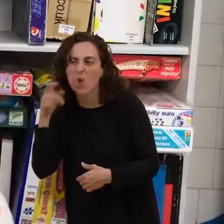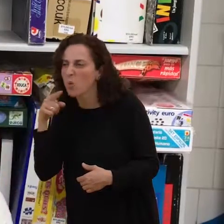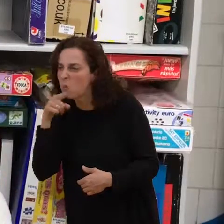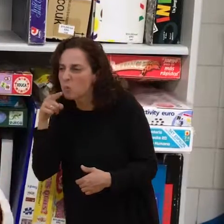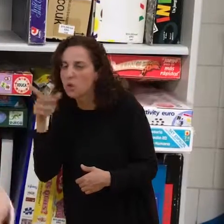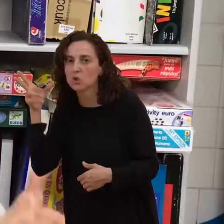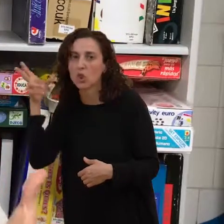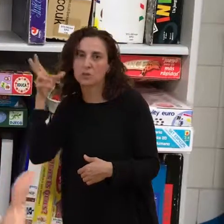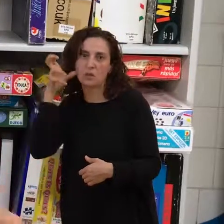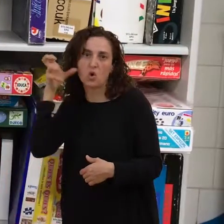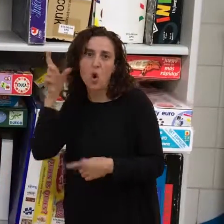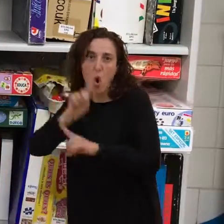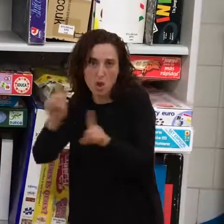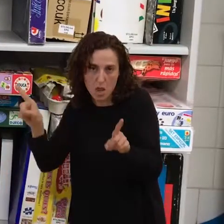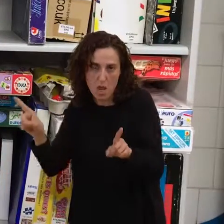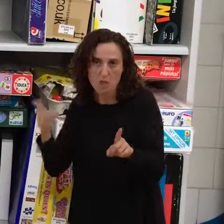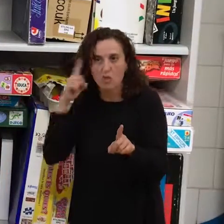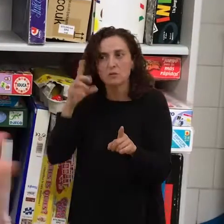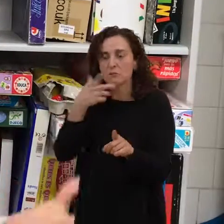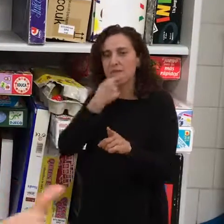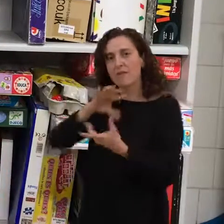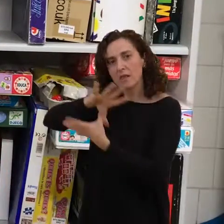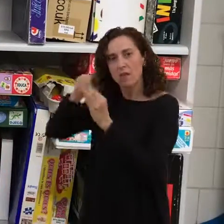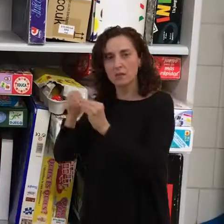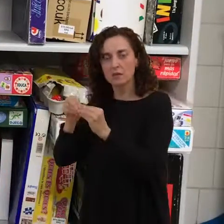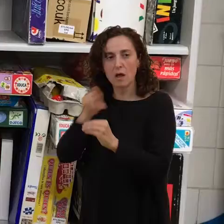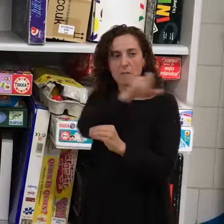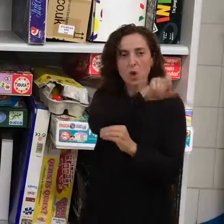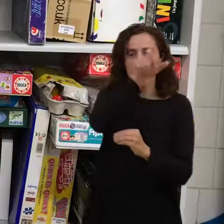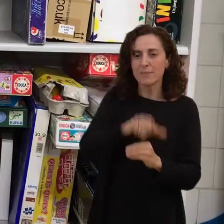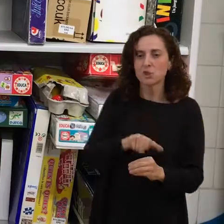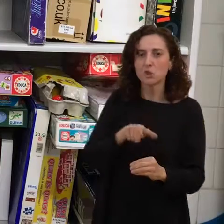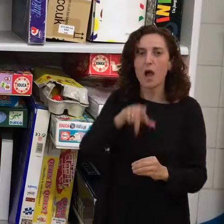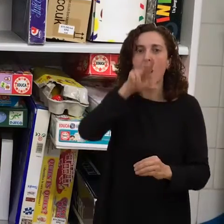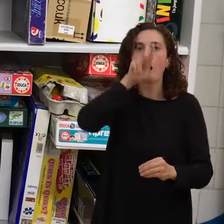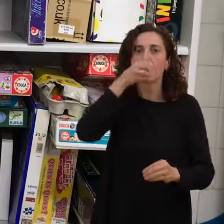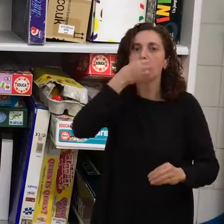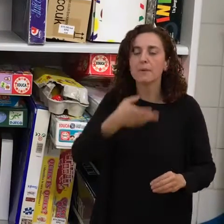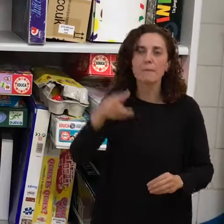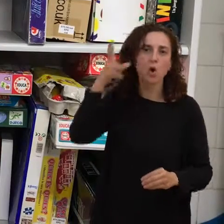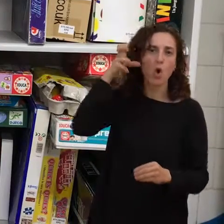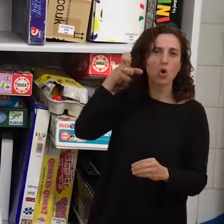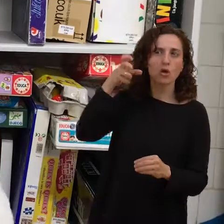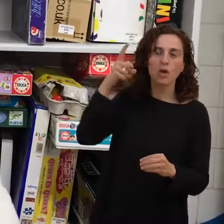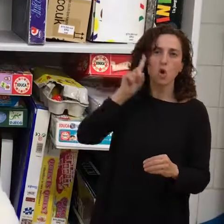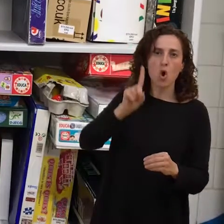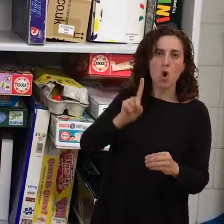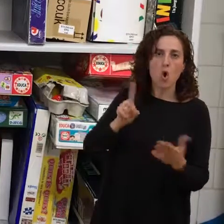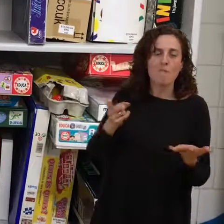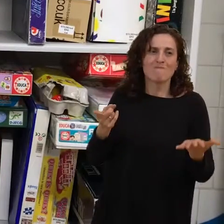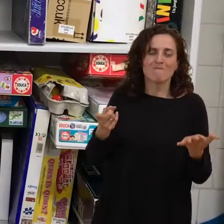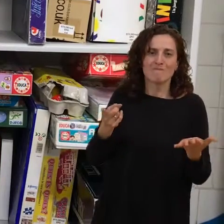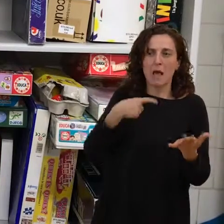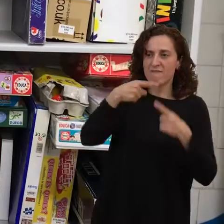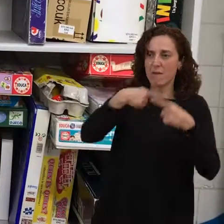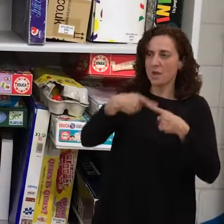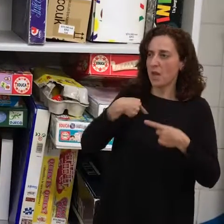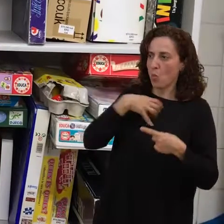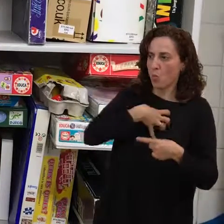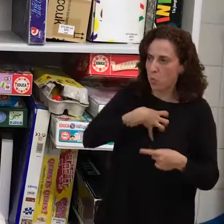bien, habla bien claro, pues que no oye cuesta entenderlo mucho más a los propios familiares también y a esta